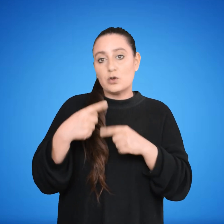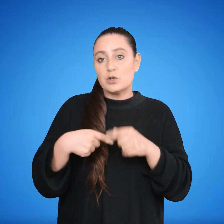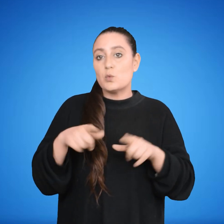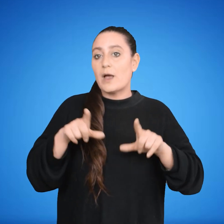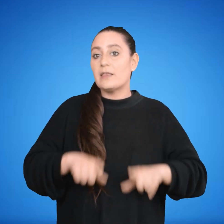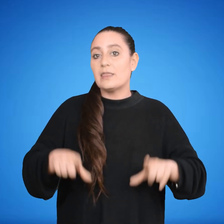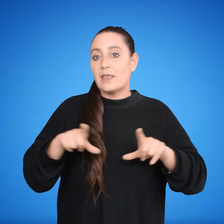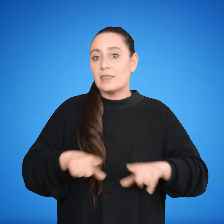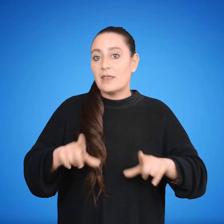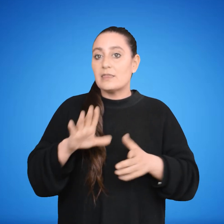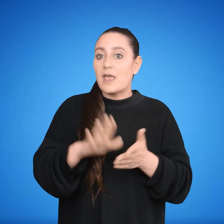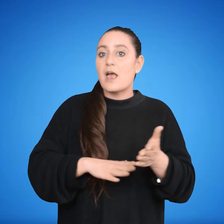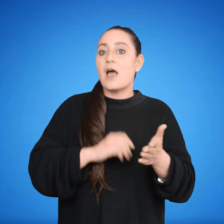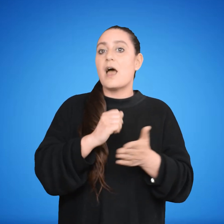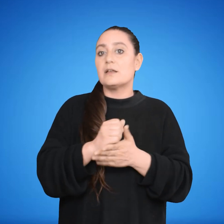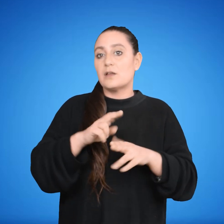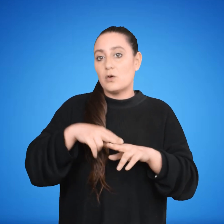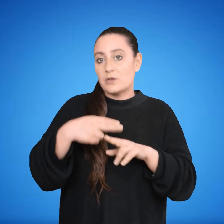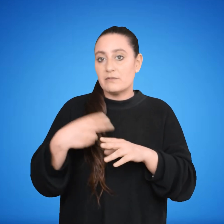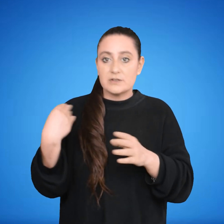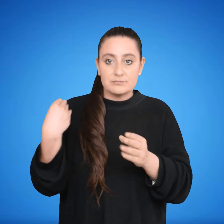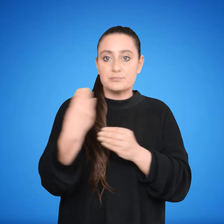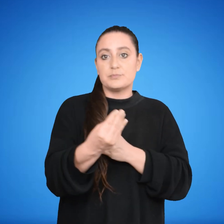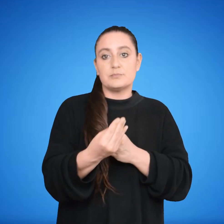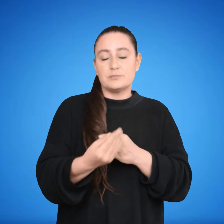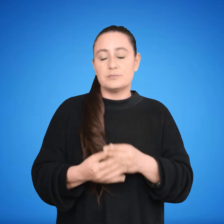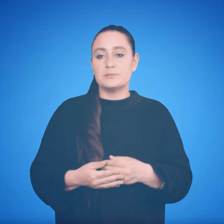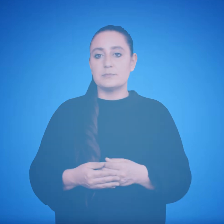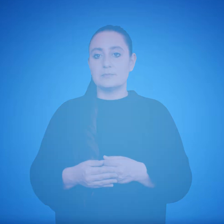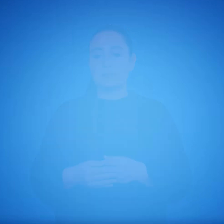hasta que se efectúe la transmisión del mando. Gracias. Gracias. Gracias. Gracias. Gracias. Gracias.